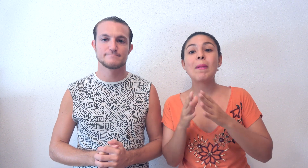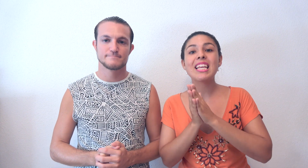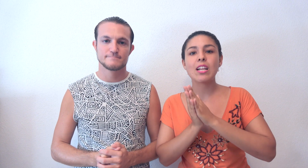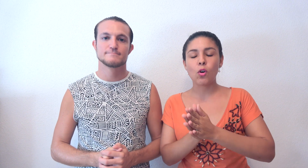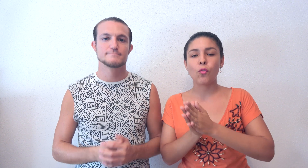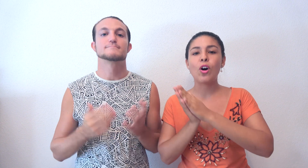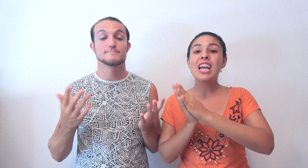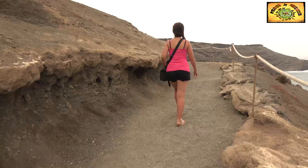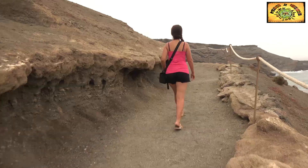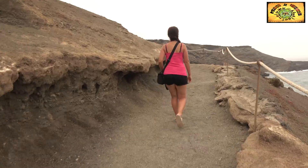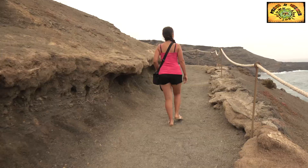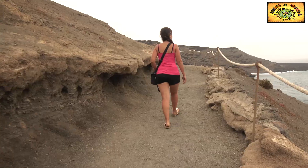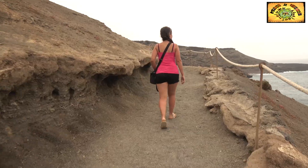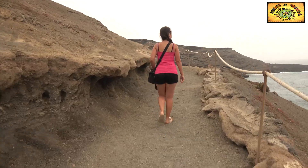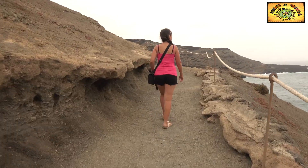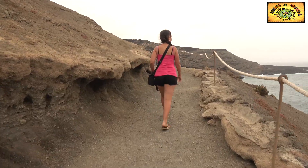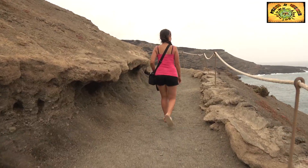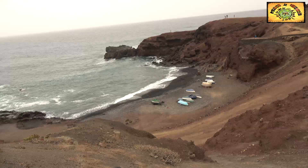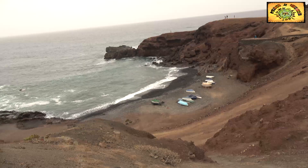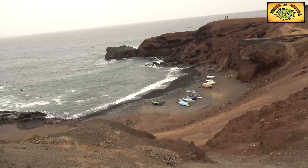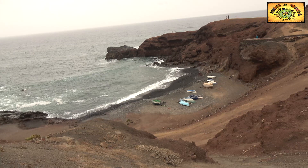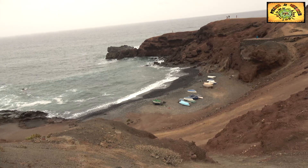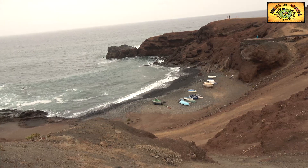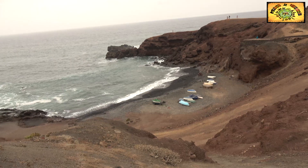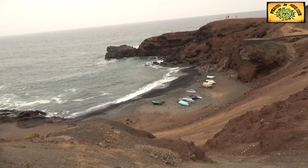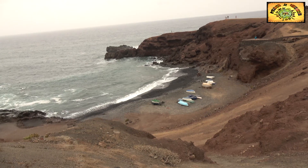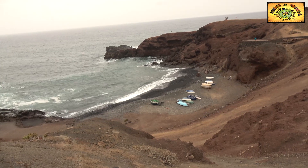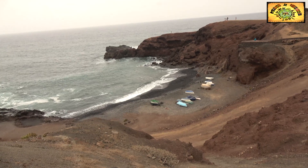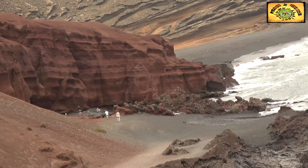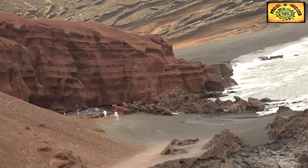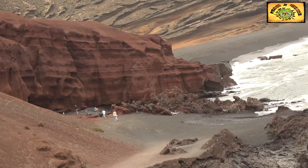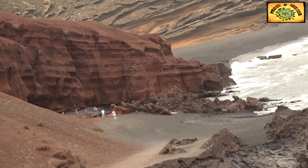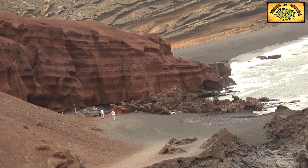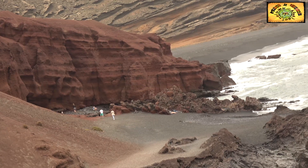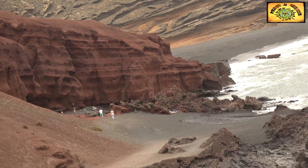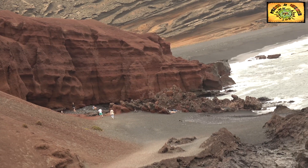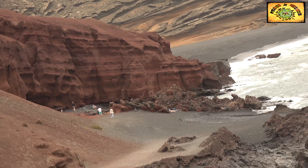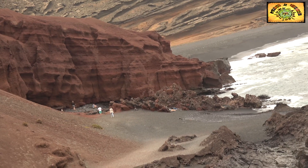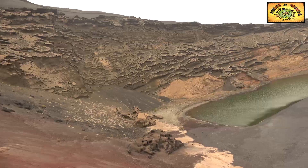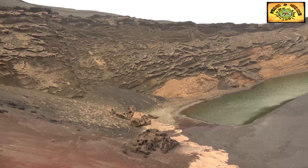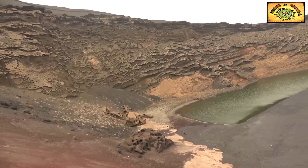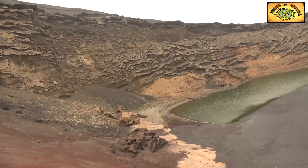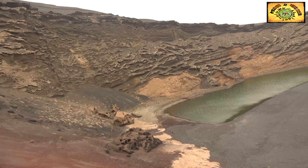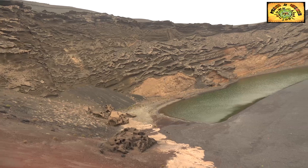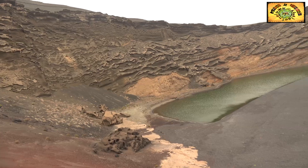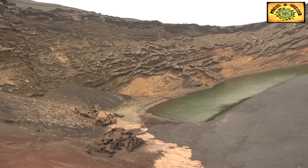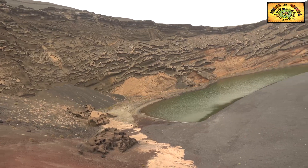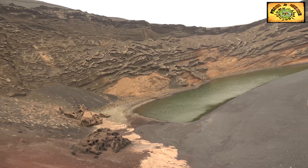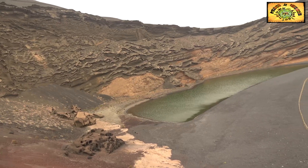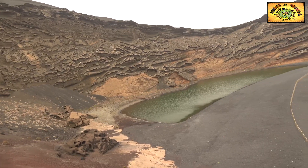Playa del Golfo. Es de arena, bueno, arena, roca, volcánica, negra, súper bonita, contrasta totalmente con todas las demás. Pero de aquí lo que